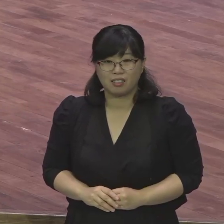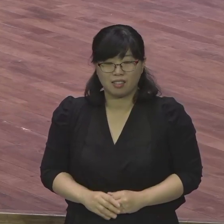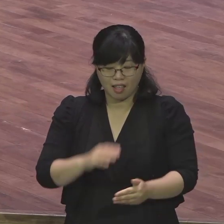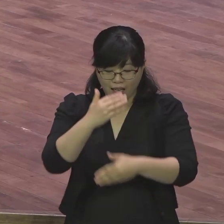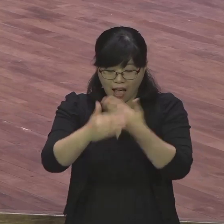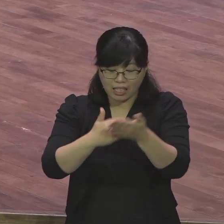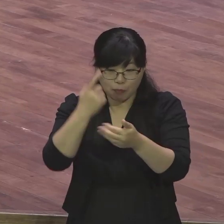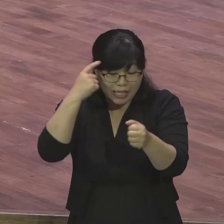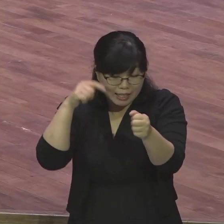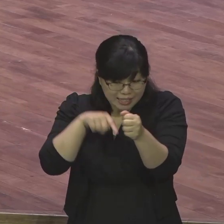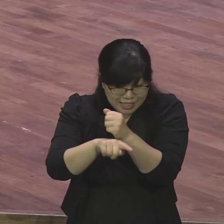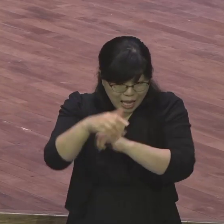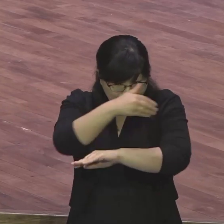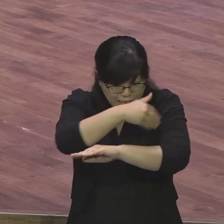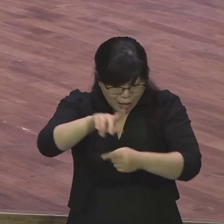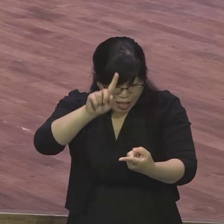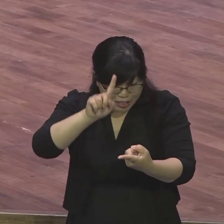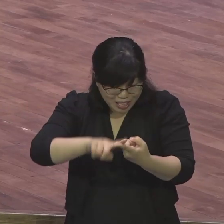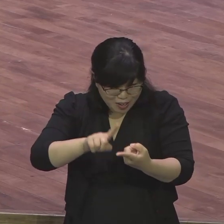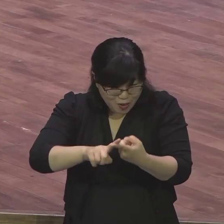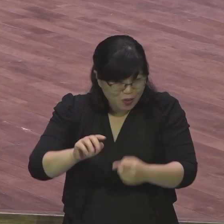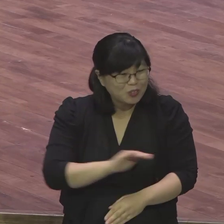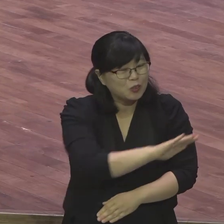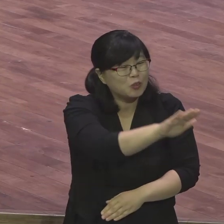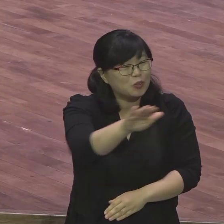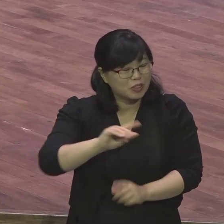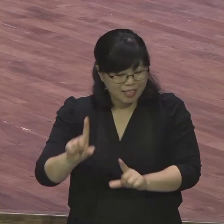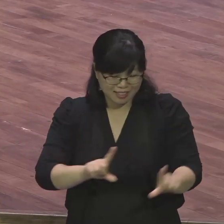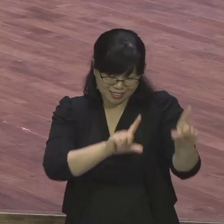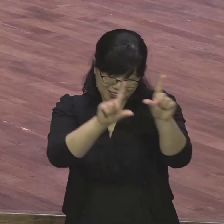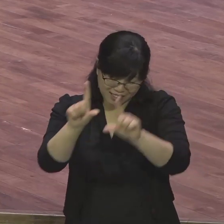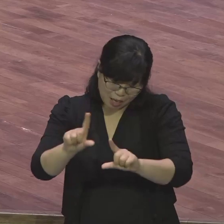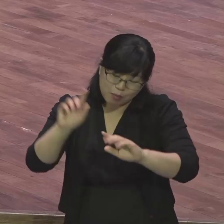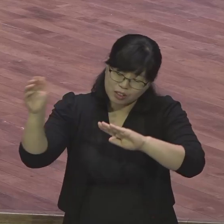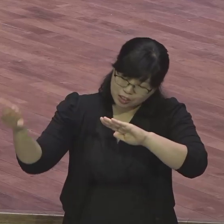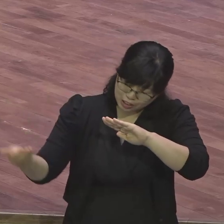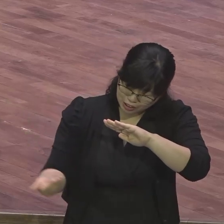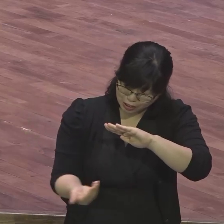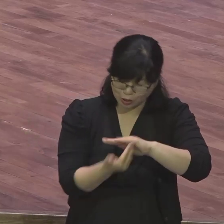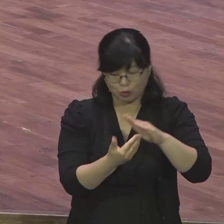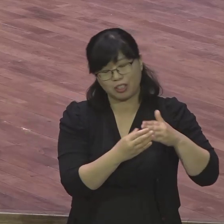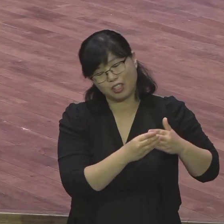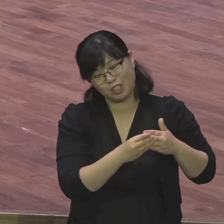우리의 삶을 이끌어 가신다는 거예요 왜 그래요 오직 여호와 뜻만이 완전히 서리라